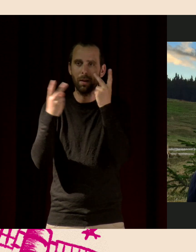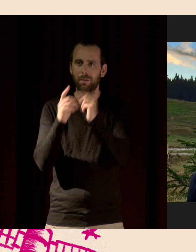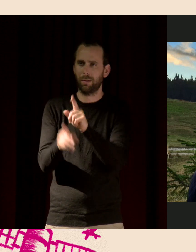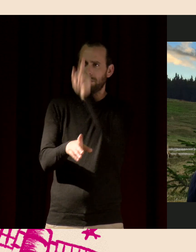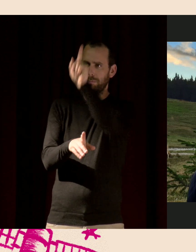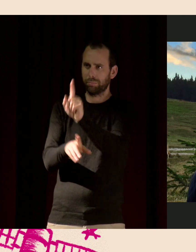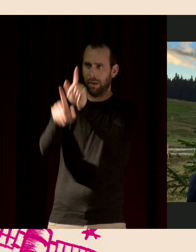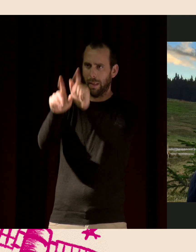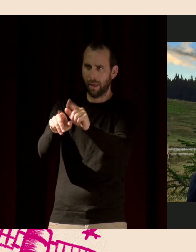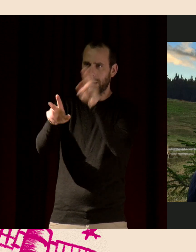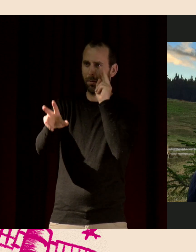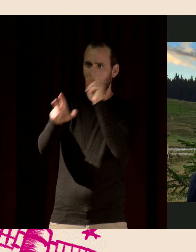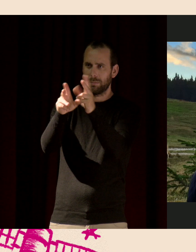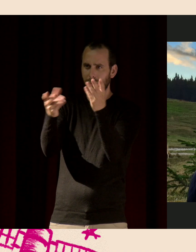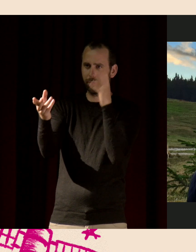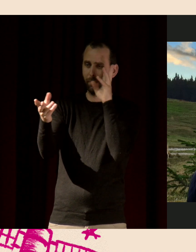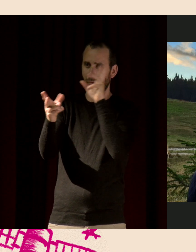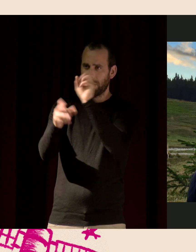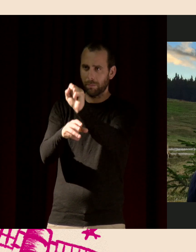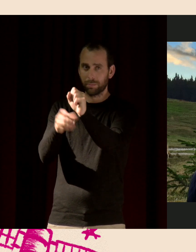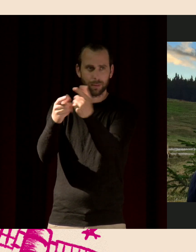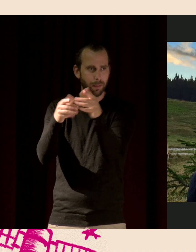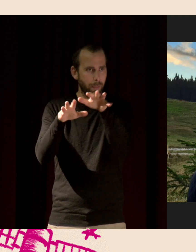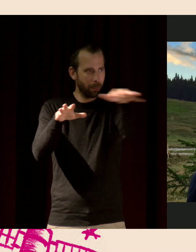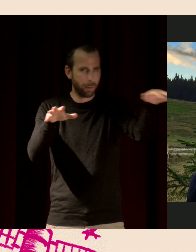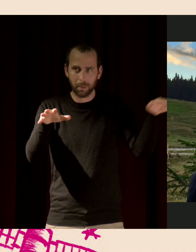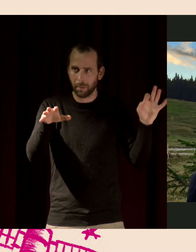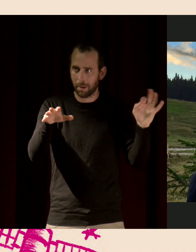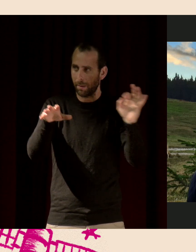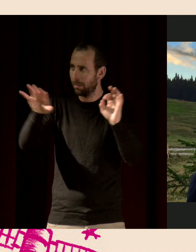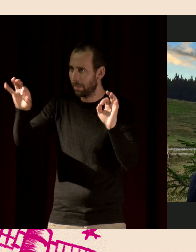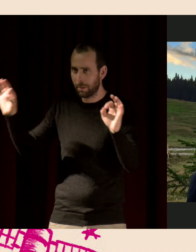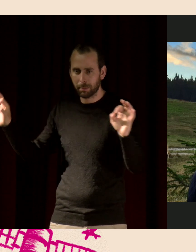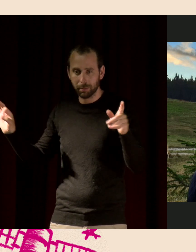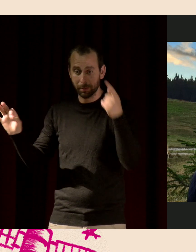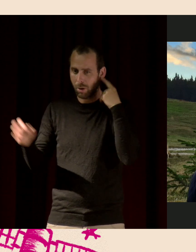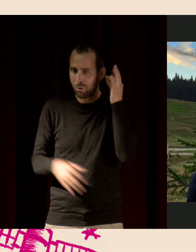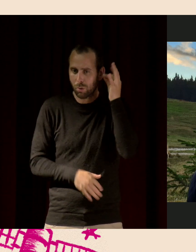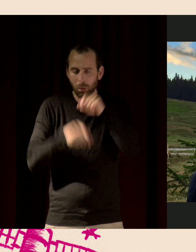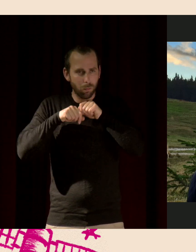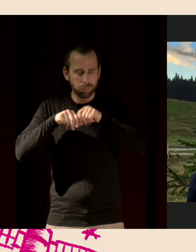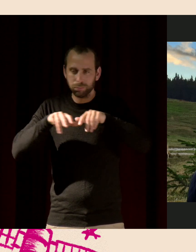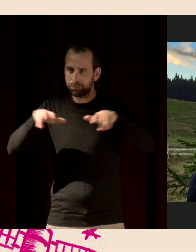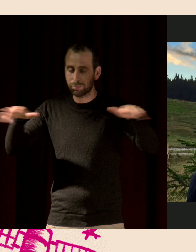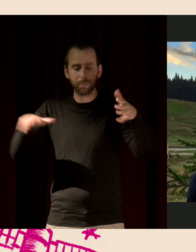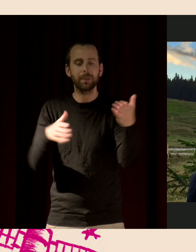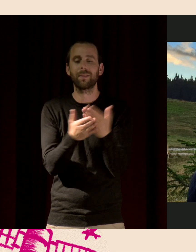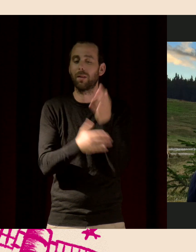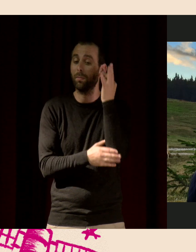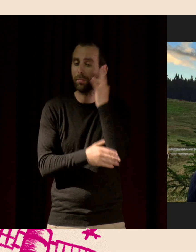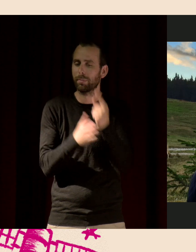prendre une petite partie de votre cadre visuel. C'est un phénomène, le phénomène sonore qui peut être répété, que l'on peut